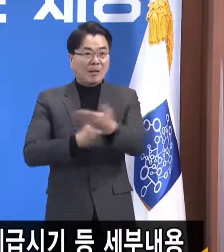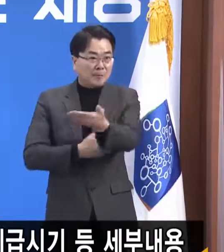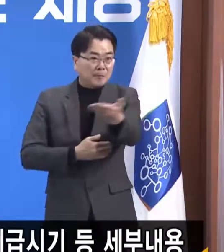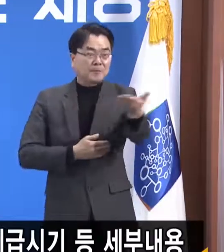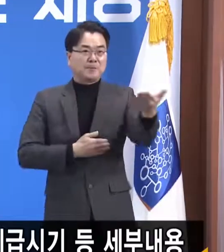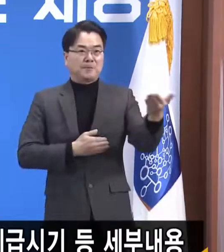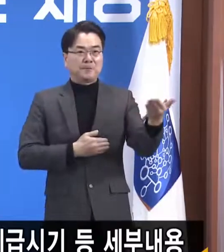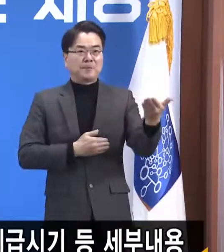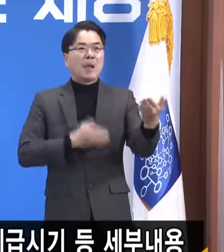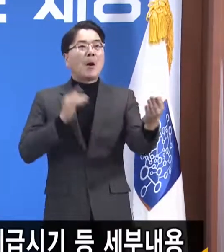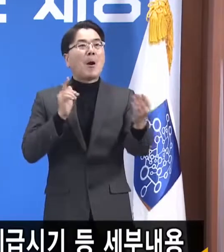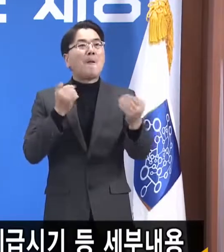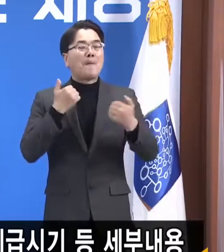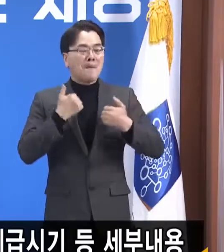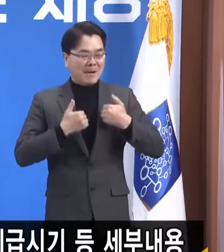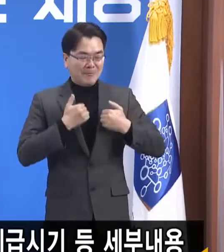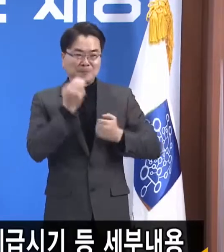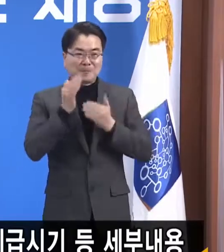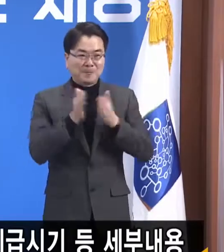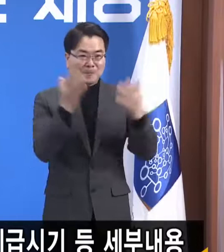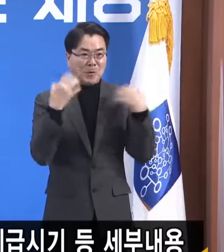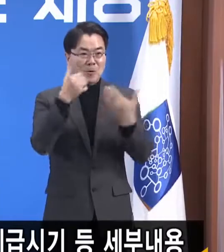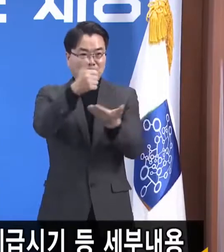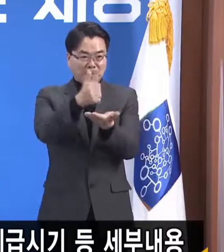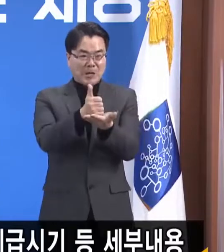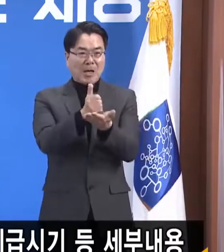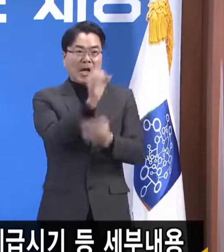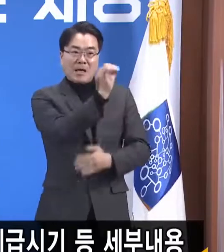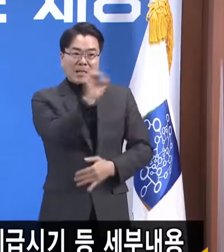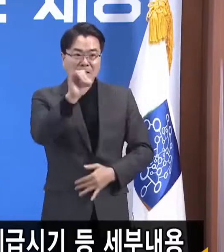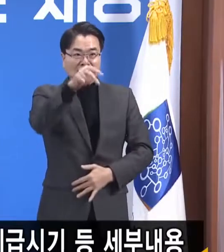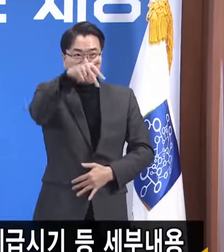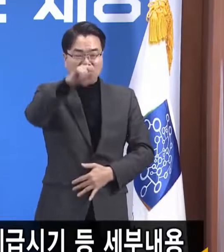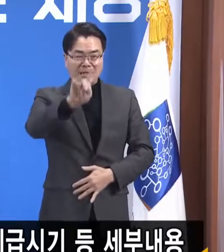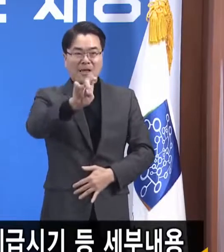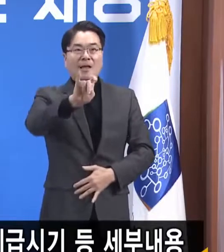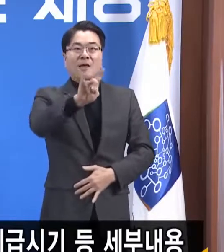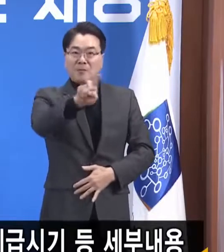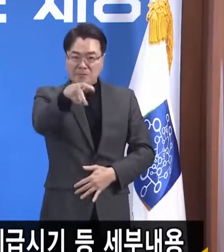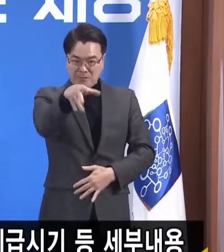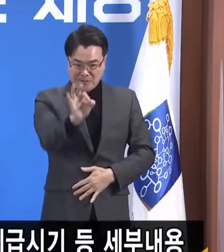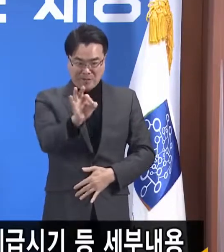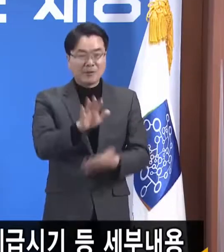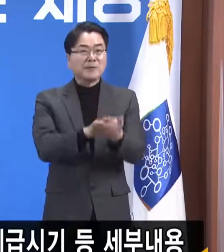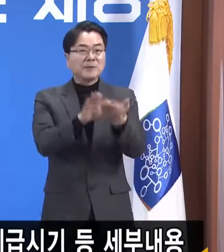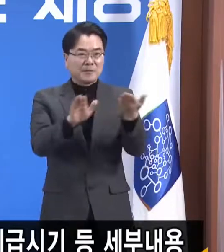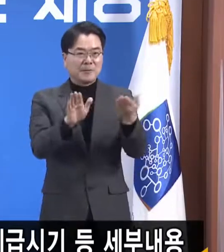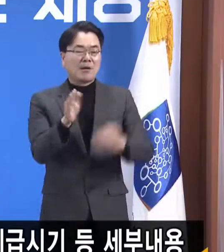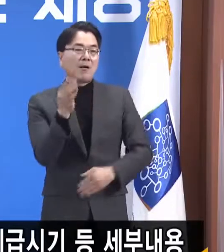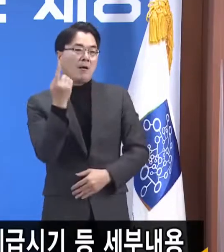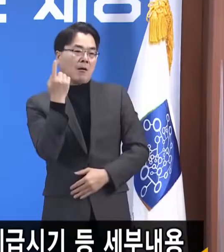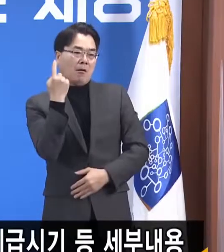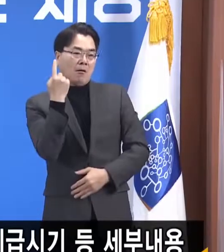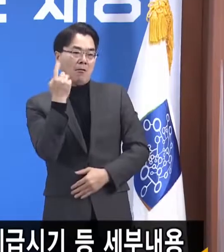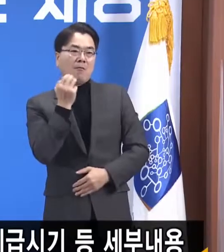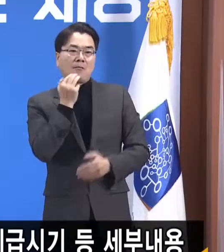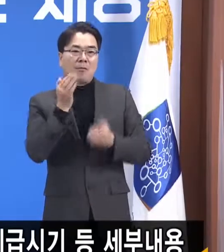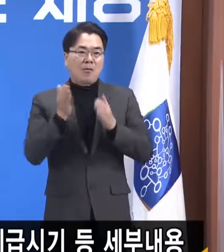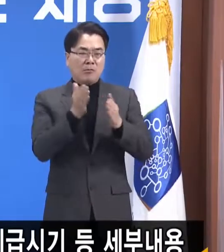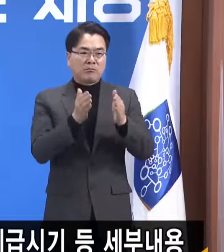반갑습니다. 경기도지사 이재명입니다. 바로 어제 경기도